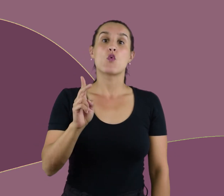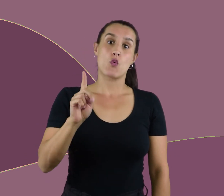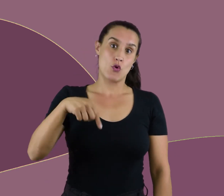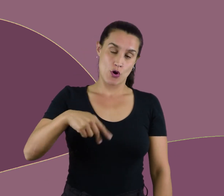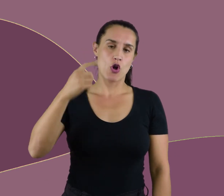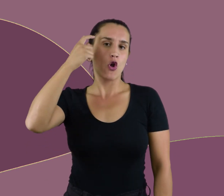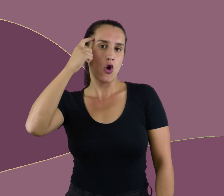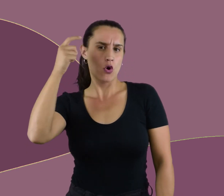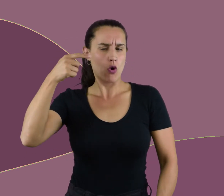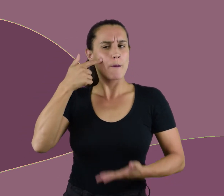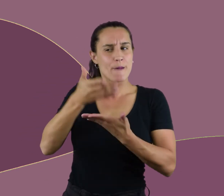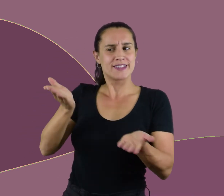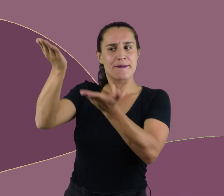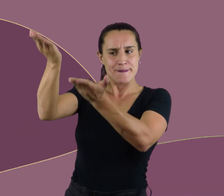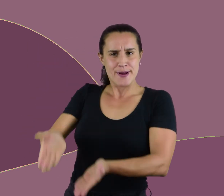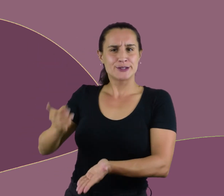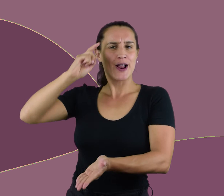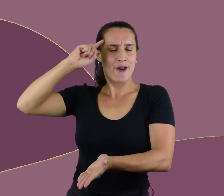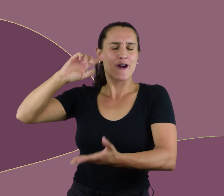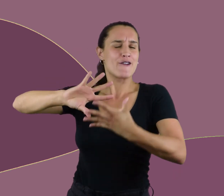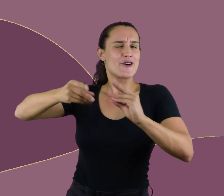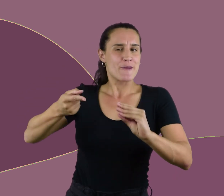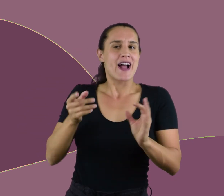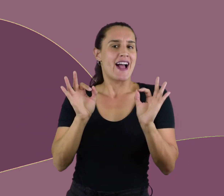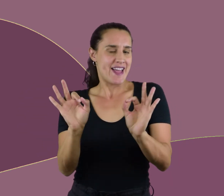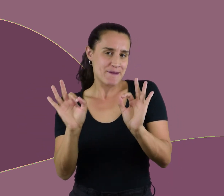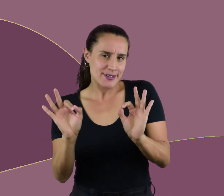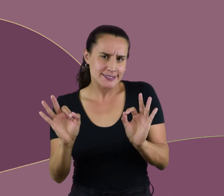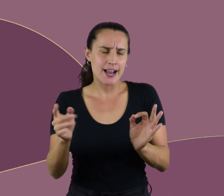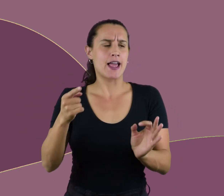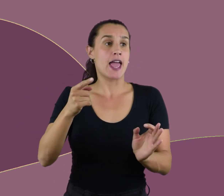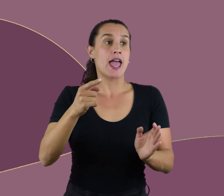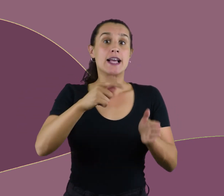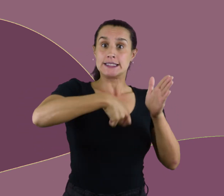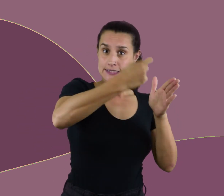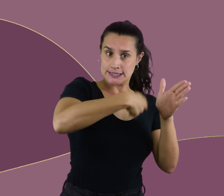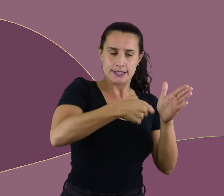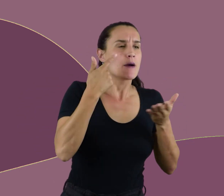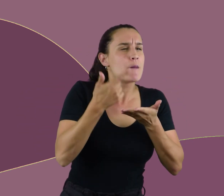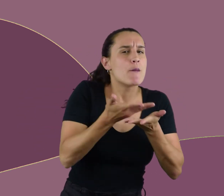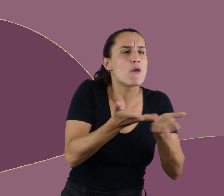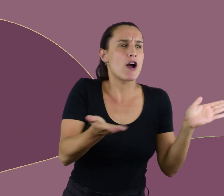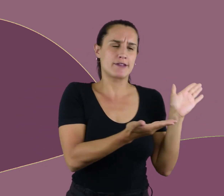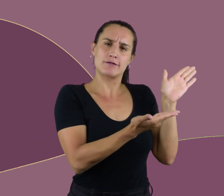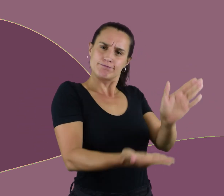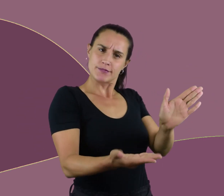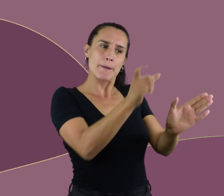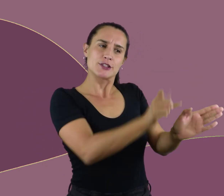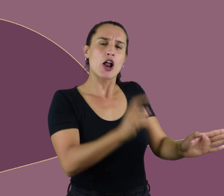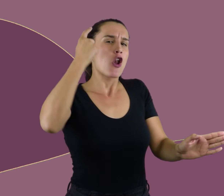de un modo muy particular. ¿Cómo suele representarse a los locos en el cine? ¿Por qué será que los